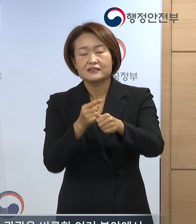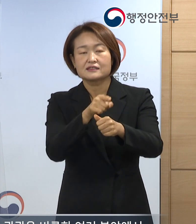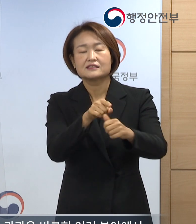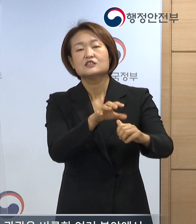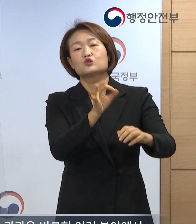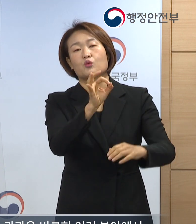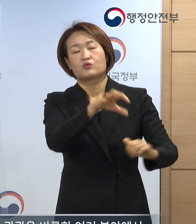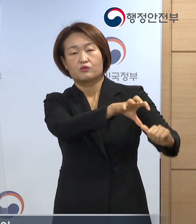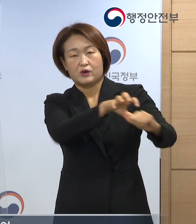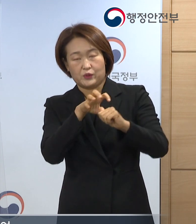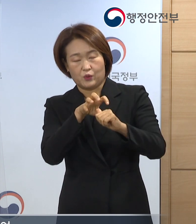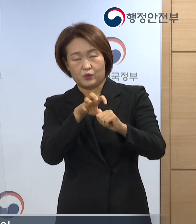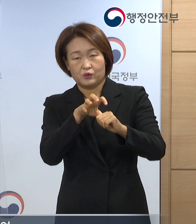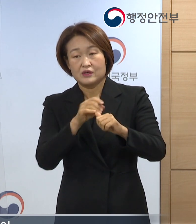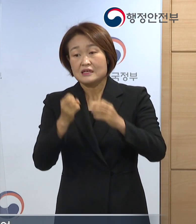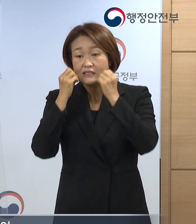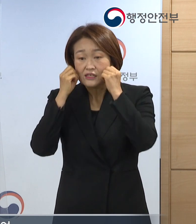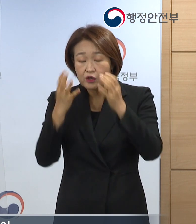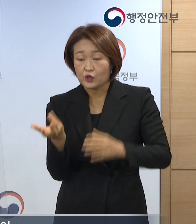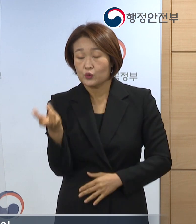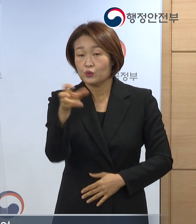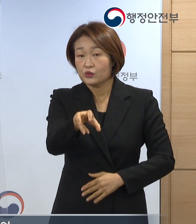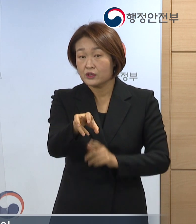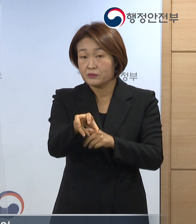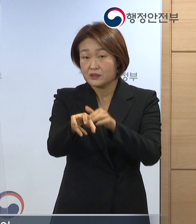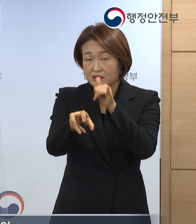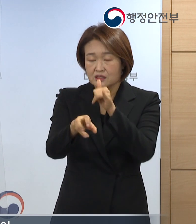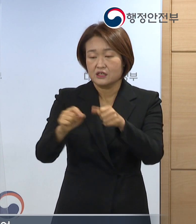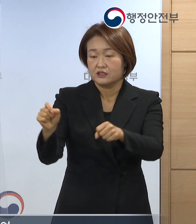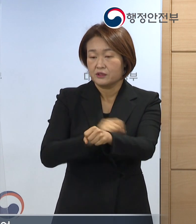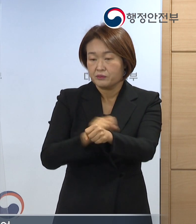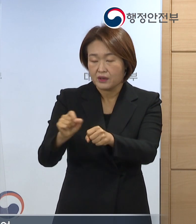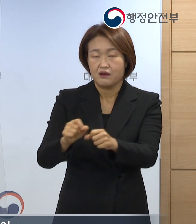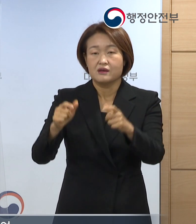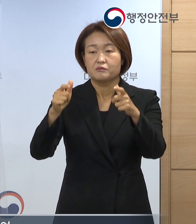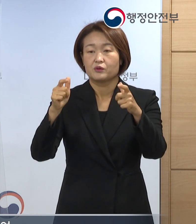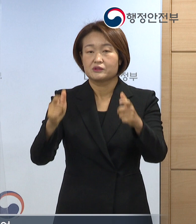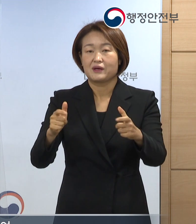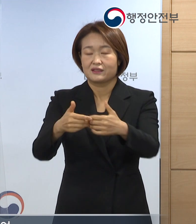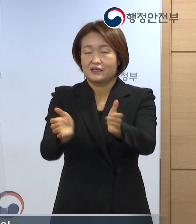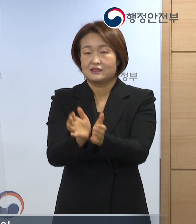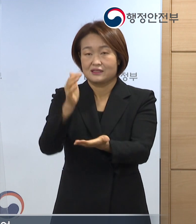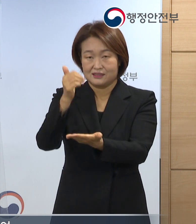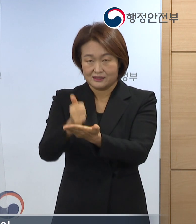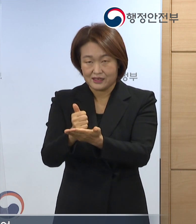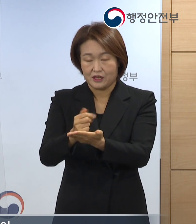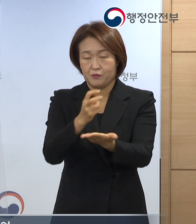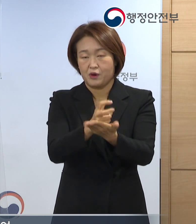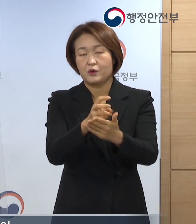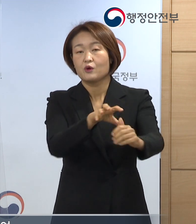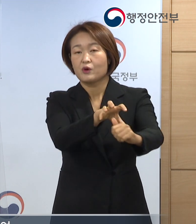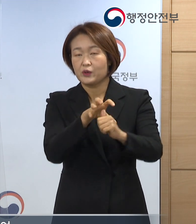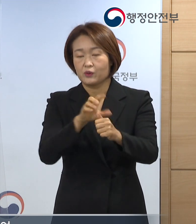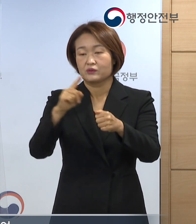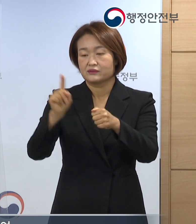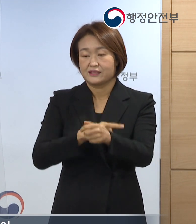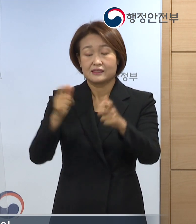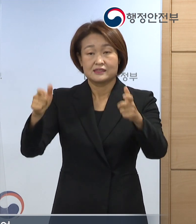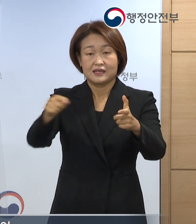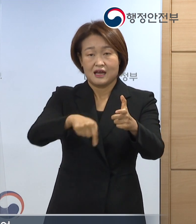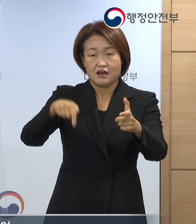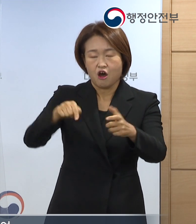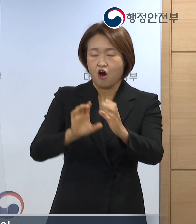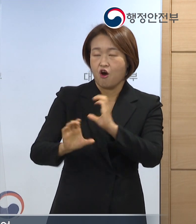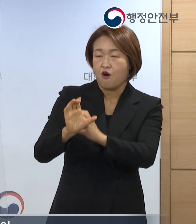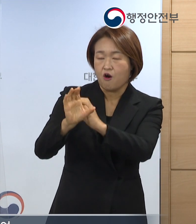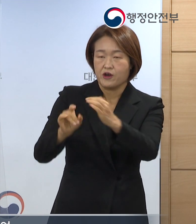활용하여 지원하고 새롭게 도입된 특별지방자치단체 제도 등을 활용하여 자치단체가 높은